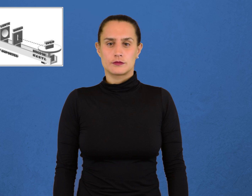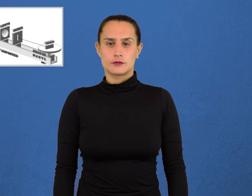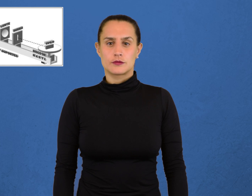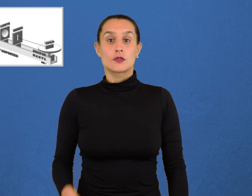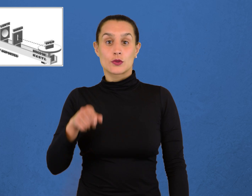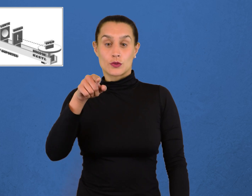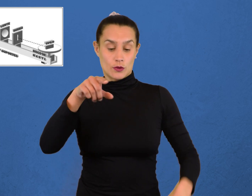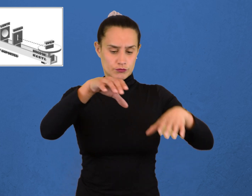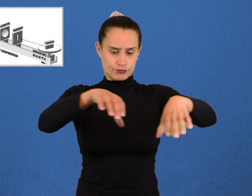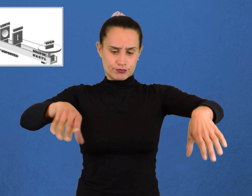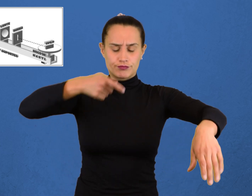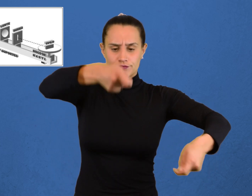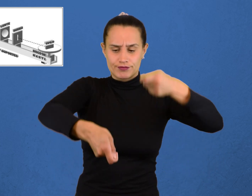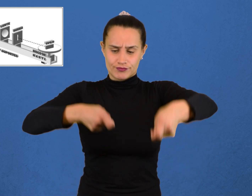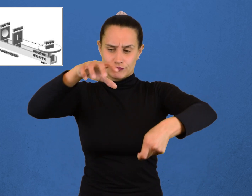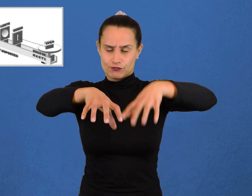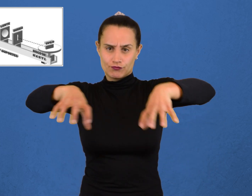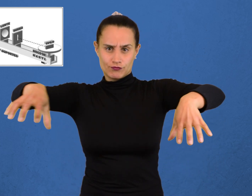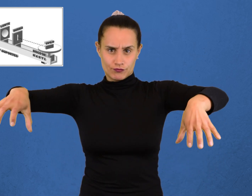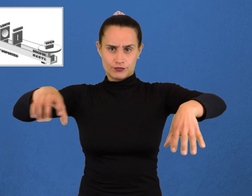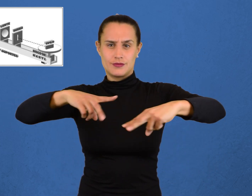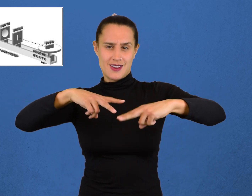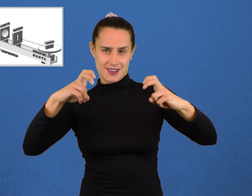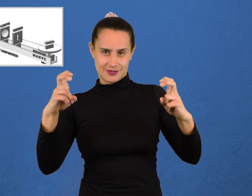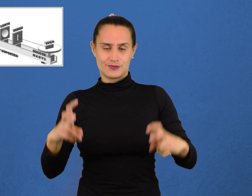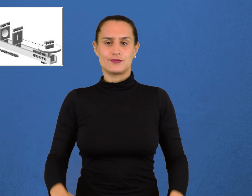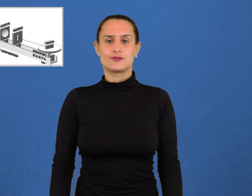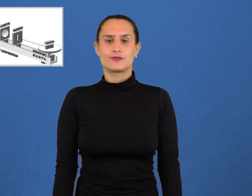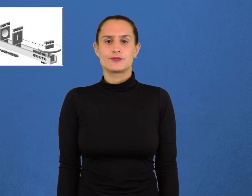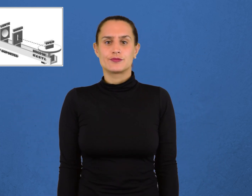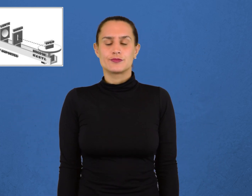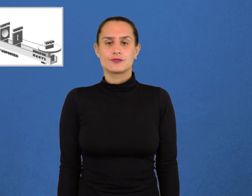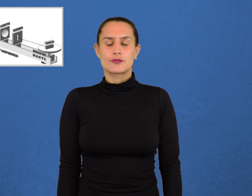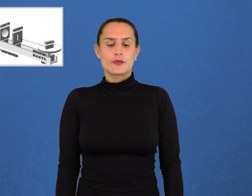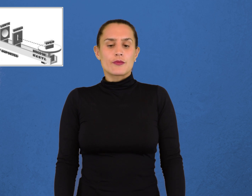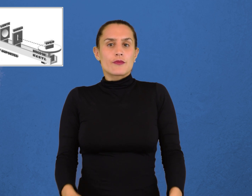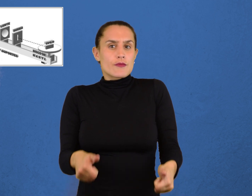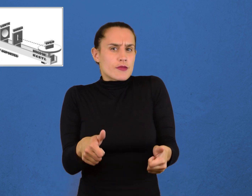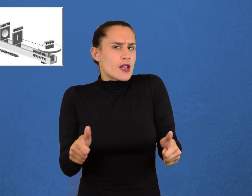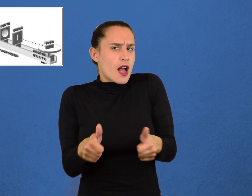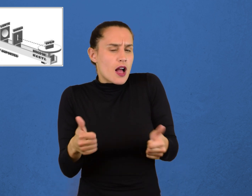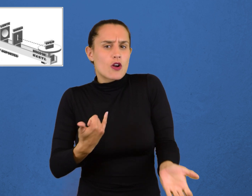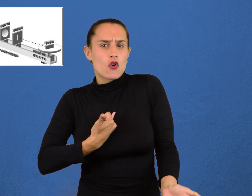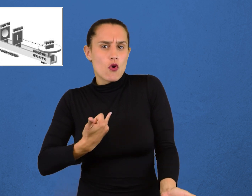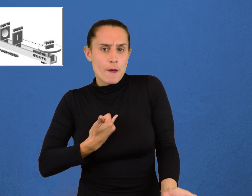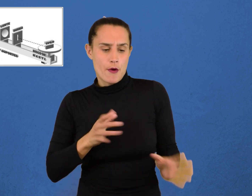Montaje experimental Para la realización de esta experiencia, trabajaremos en equipos.